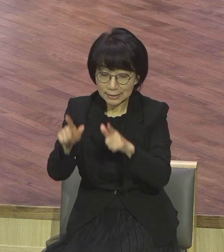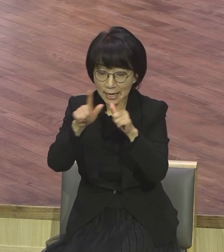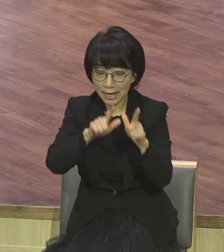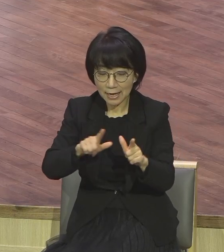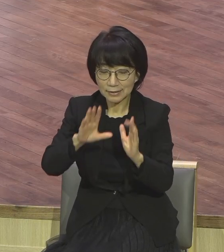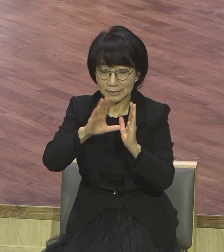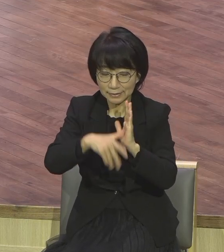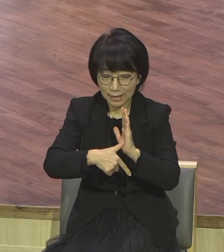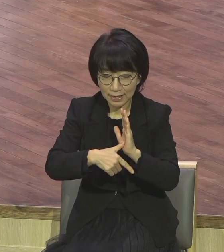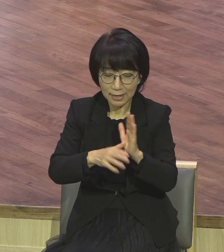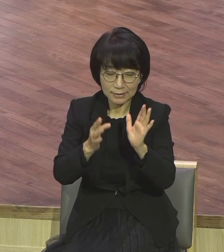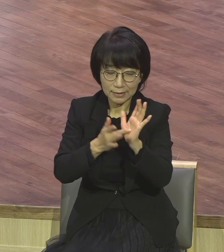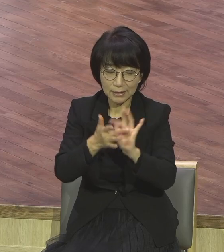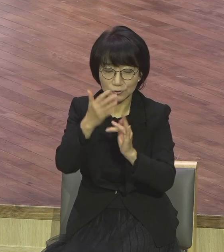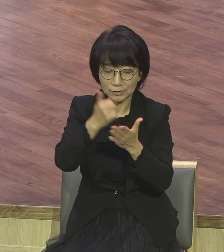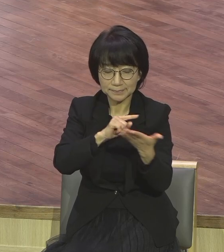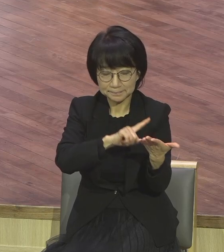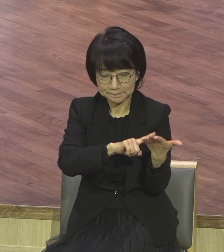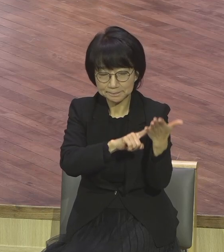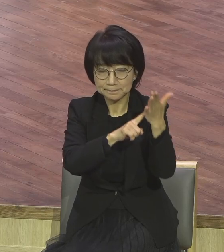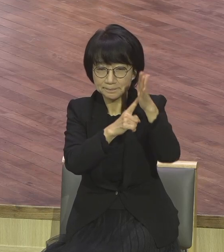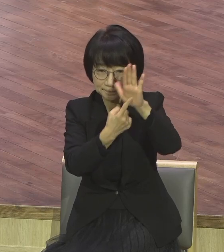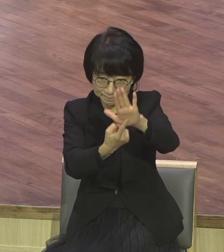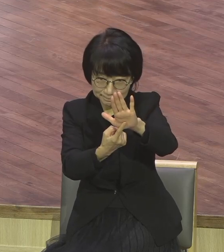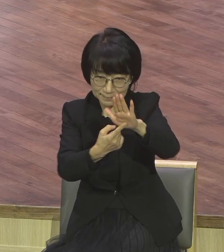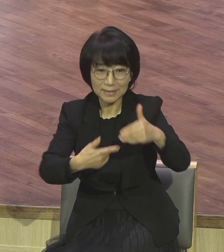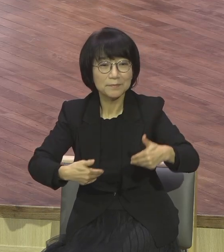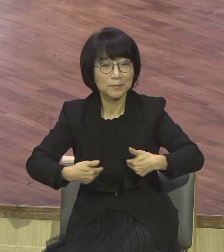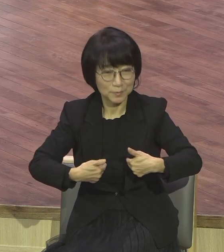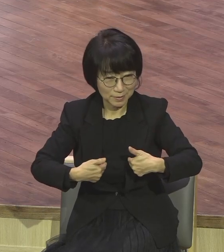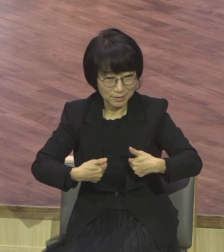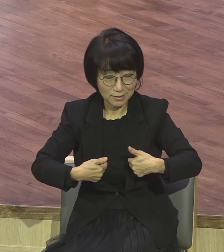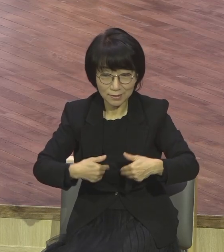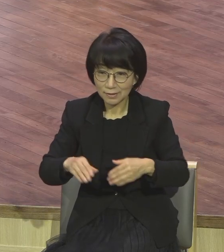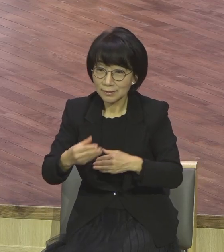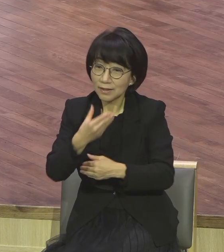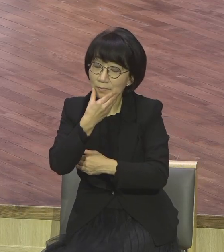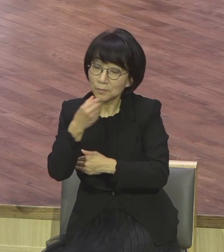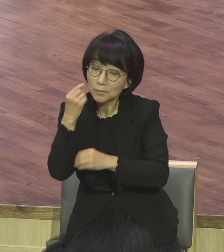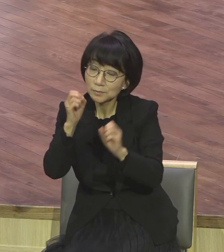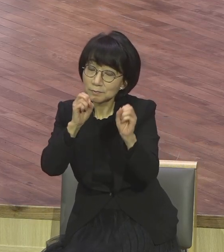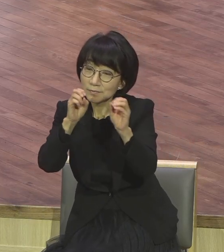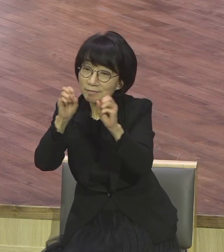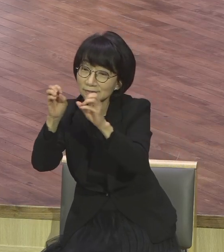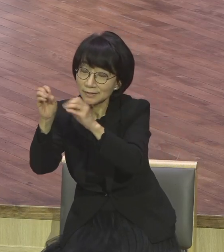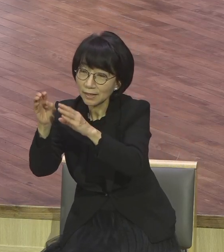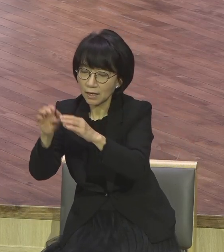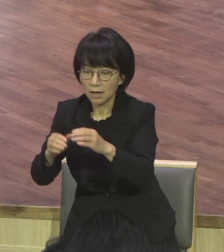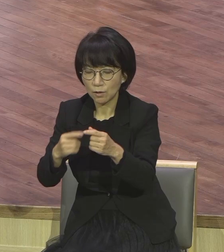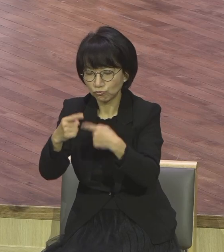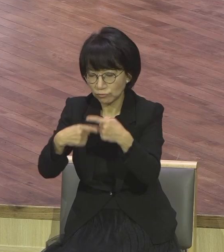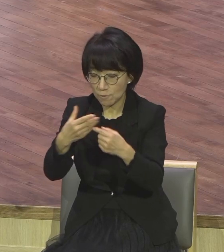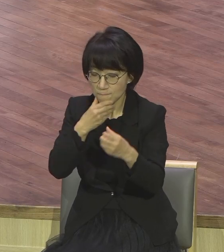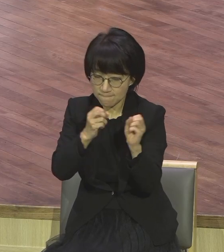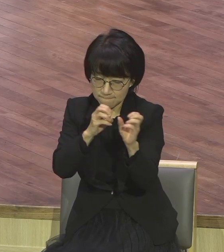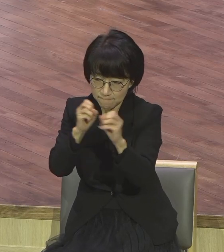한다는 겁니다 복음을 전한다 이 말은요 예수를 내 입을 통해 드러내는 겁니다 예수